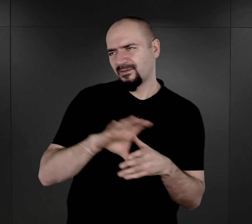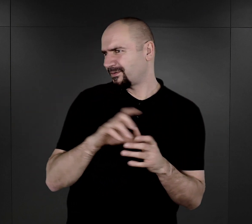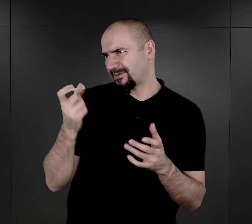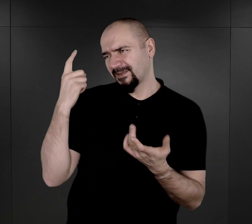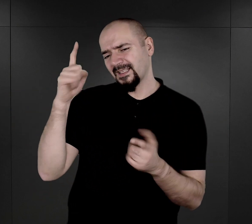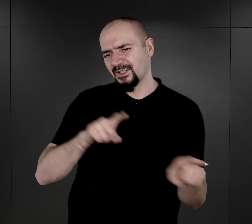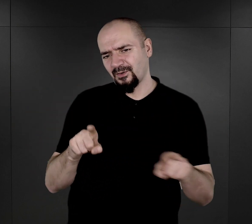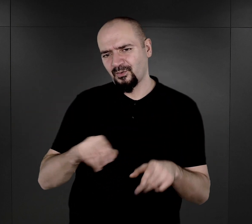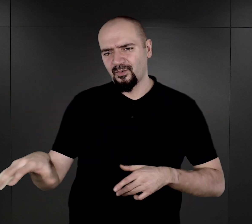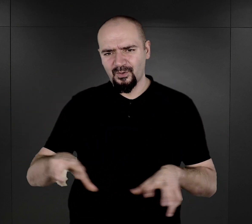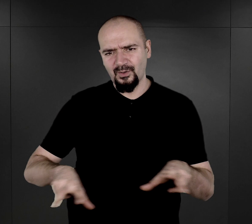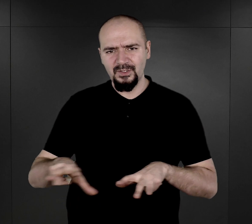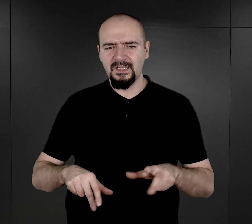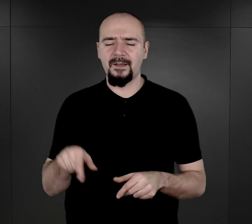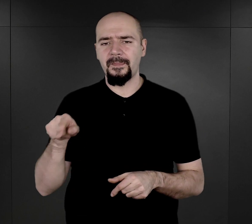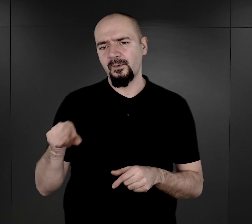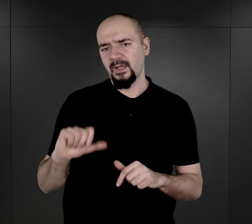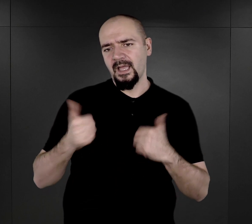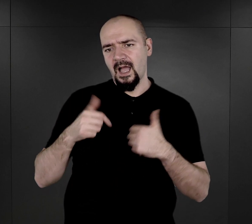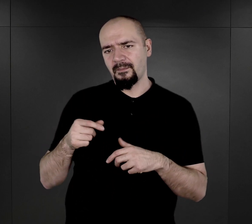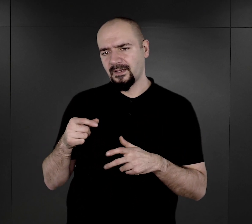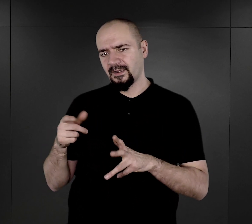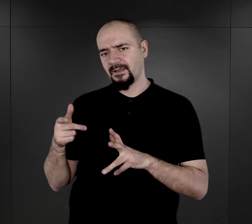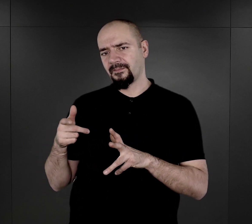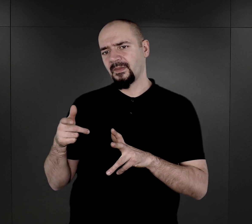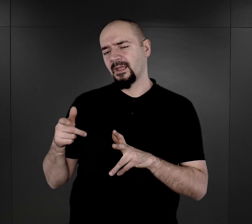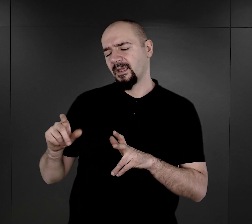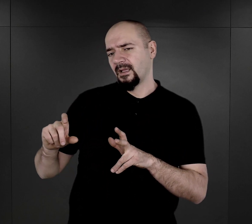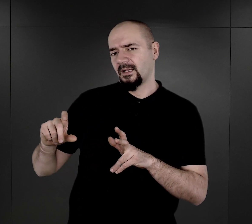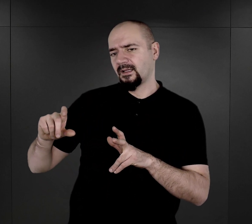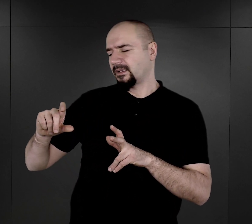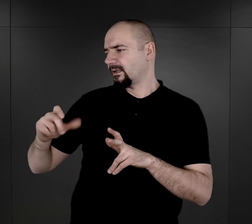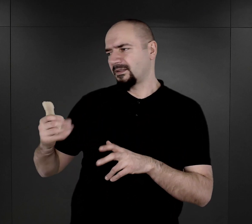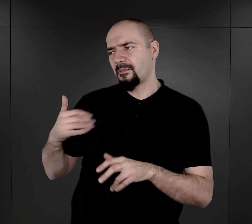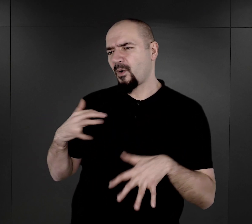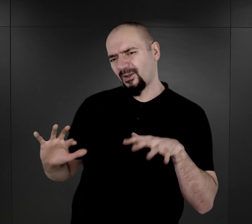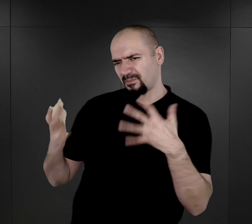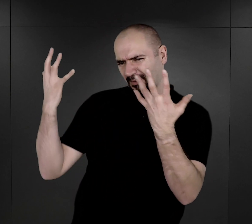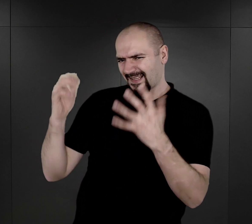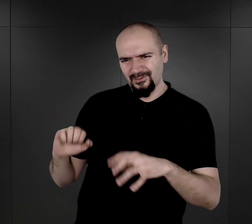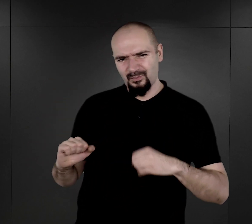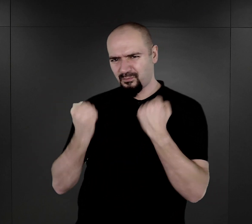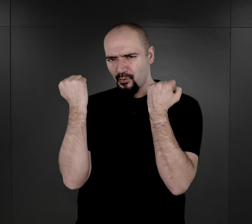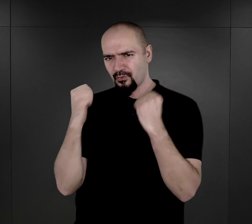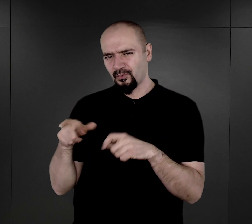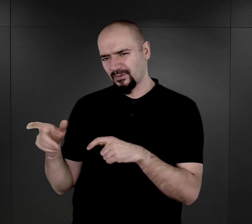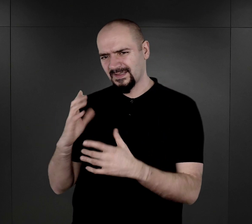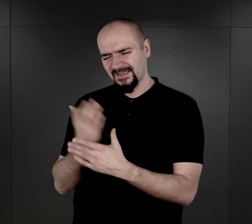rodziny. Tutaj, żeby uniknąć z jednej strony jakiegoś protestu ze strony samych